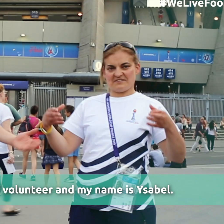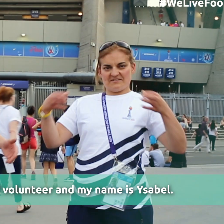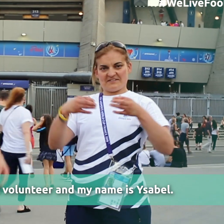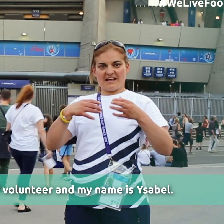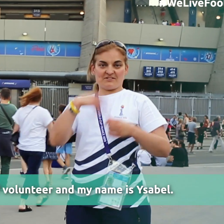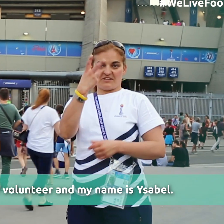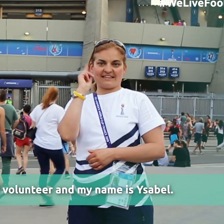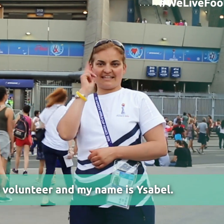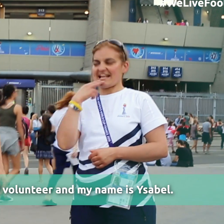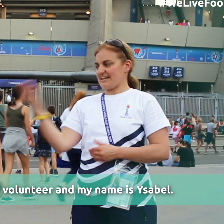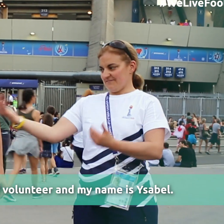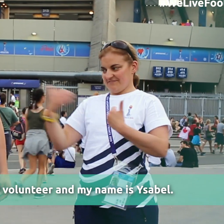Jestem również dostałowi.